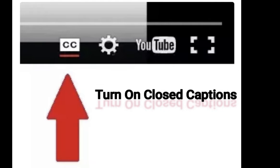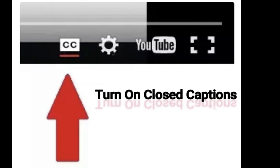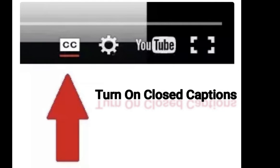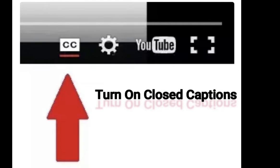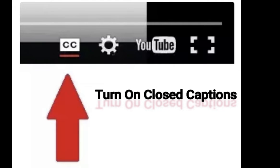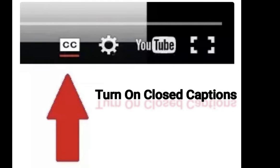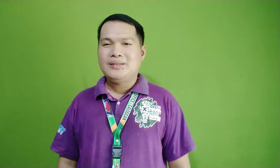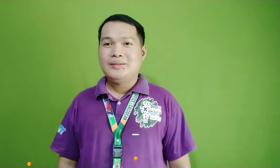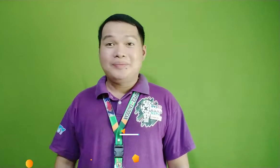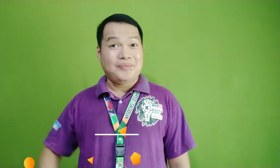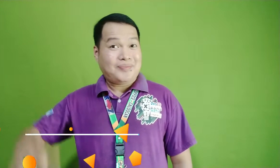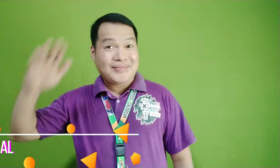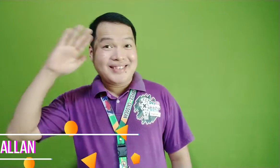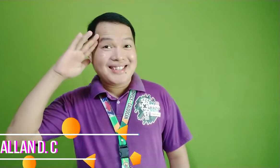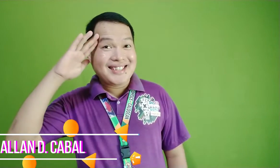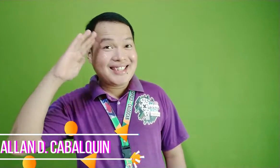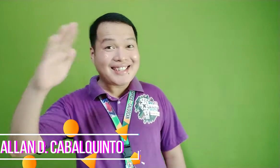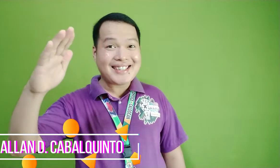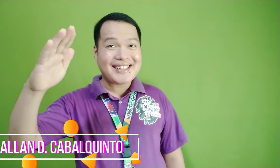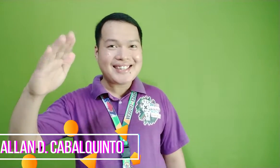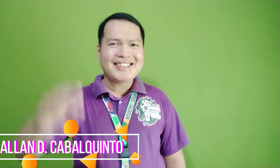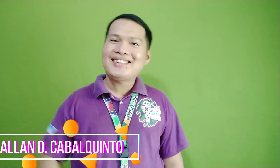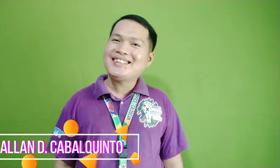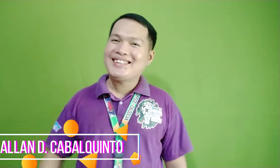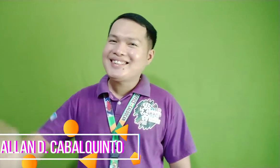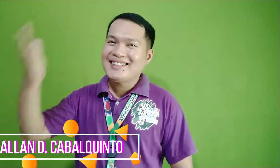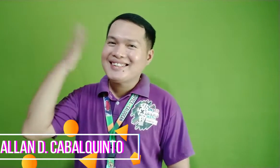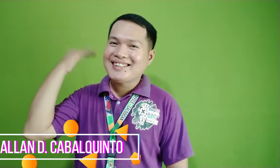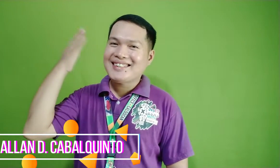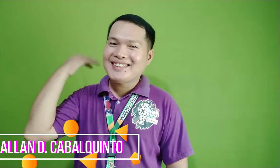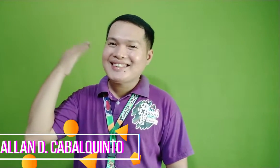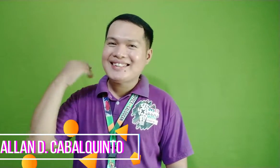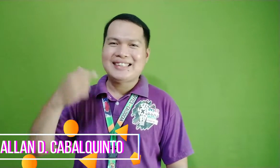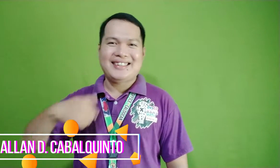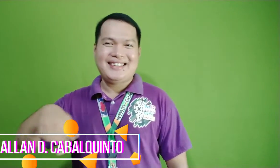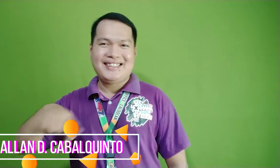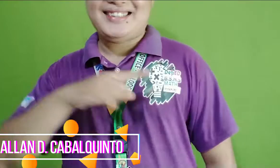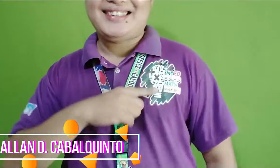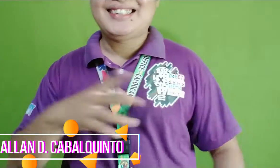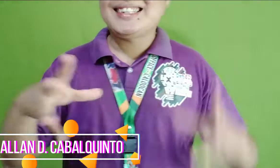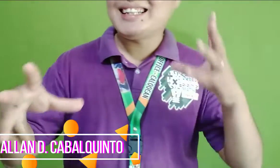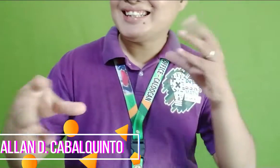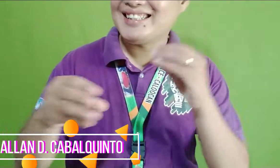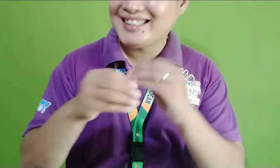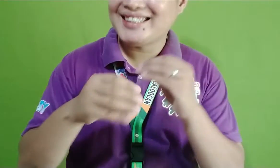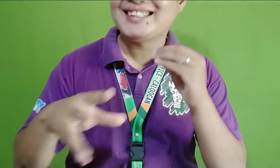Hello! Kamusta? Noong nakaraan, tayo ay nag-add.